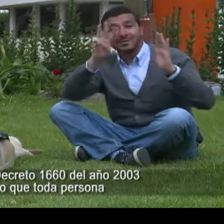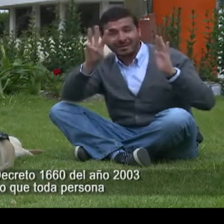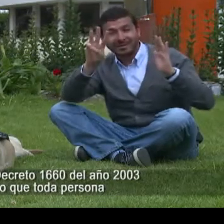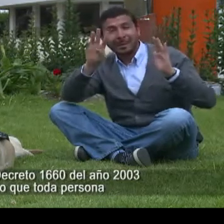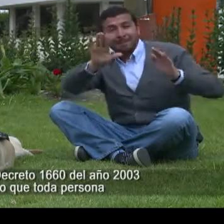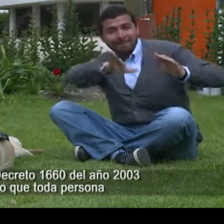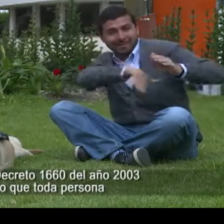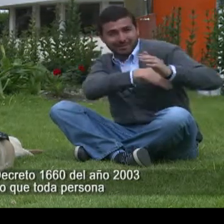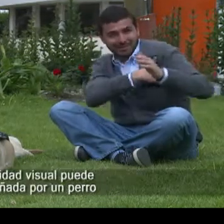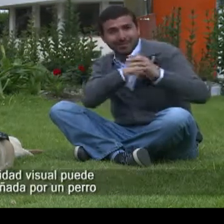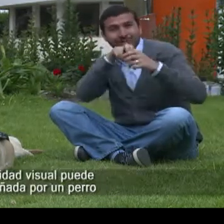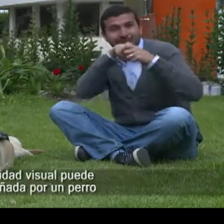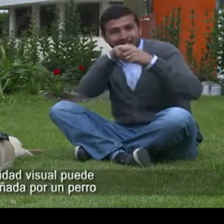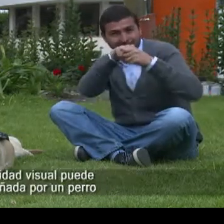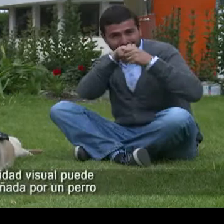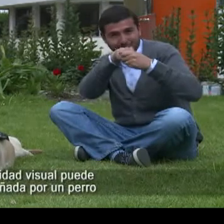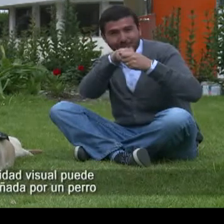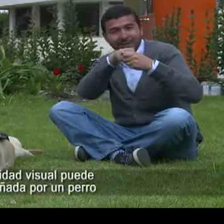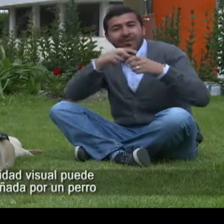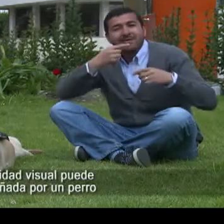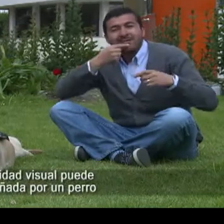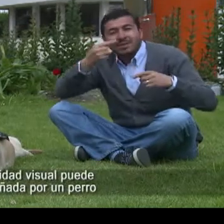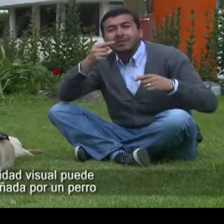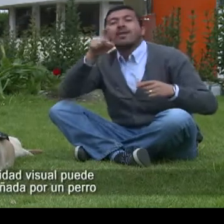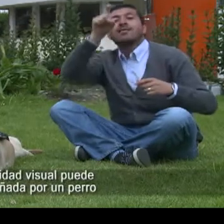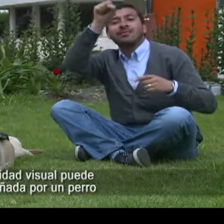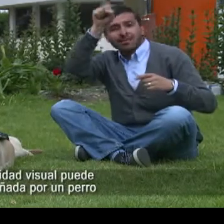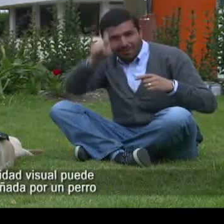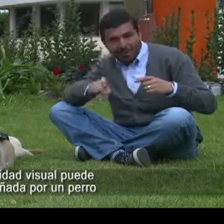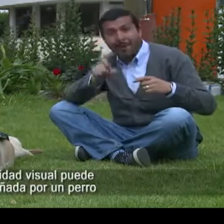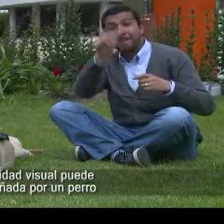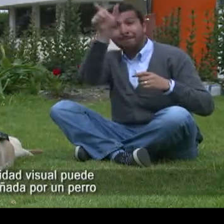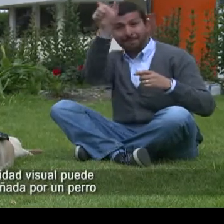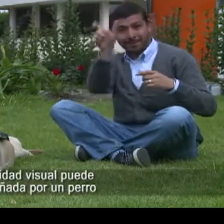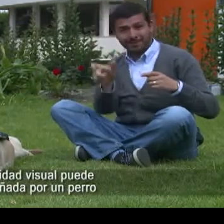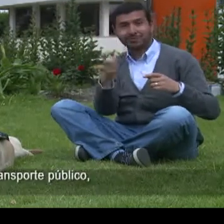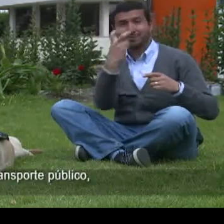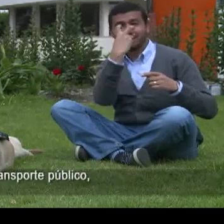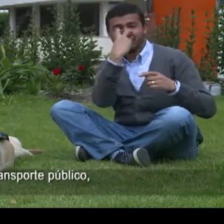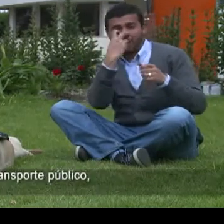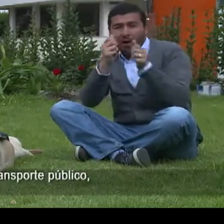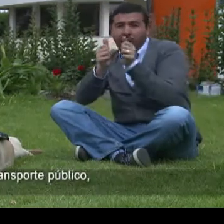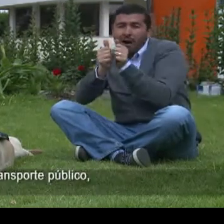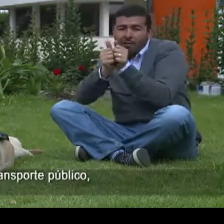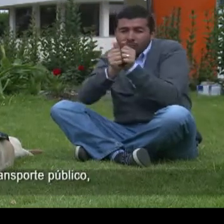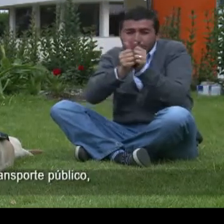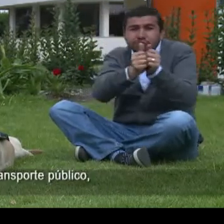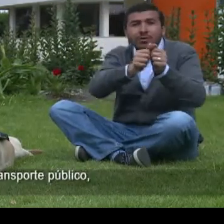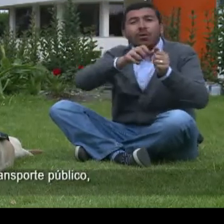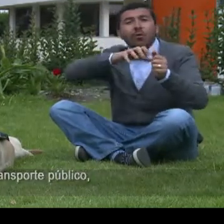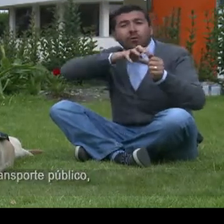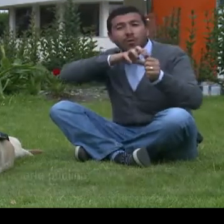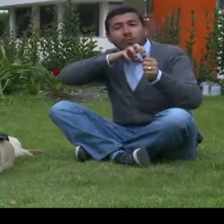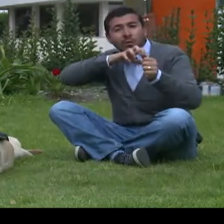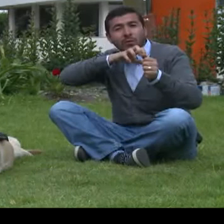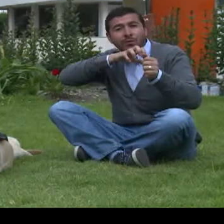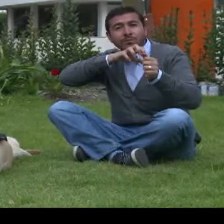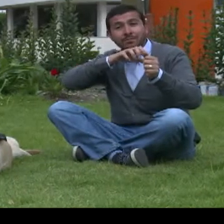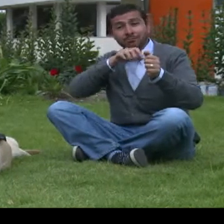que toda persona con discapacidad visual puede estar acompañada por un perro guía en el transporte público.